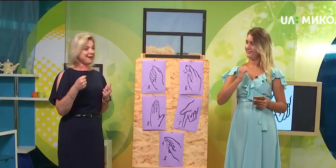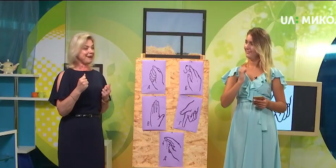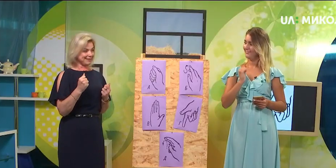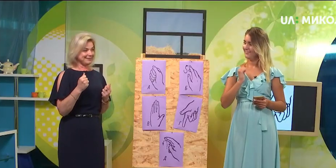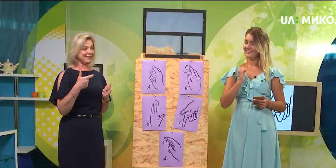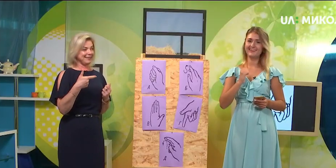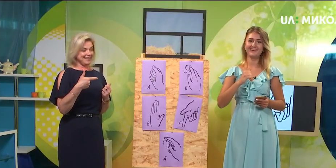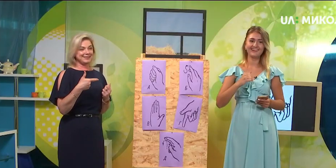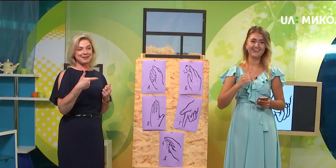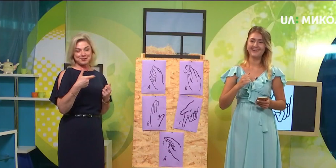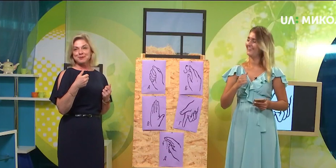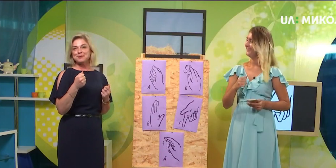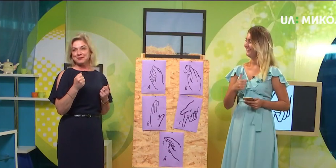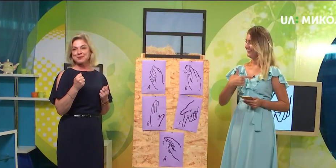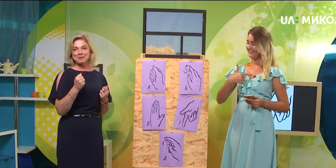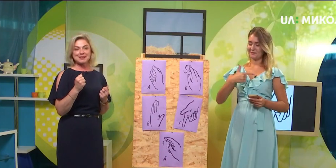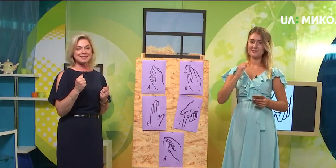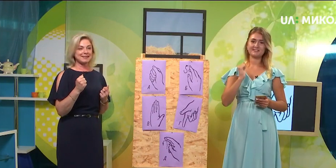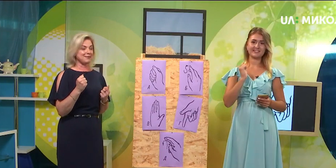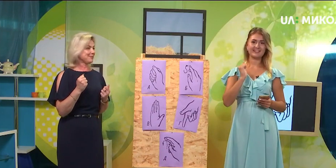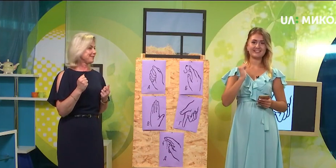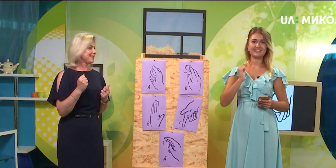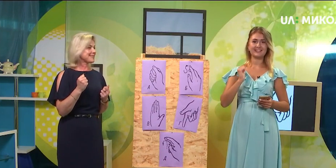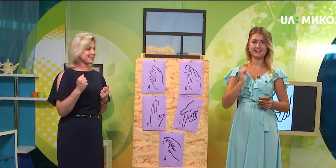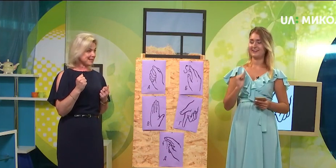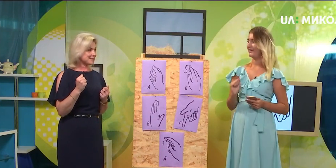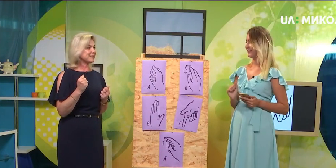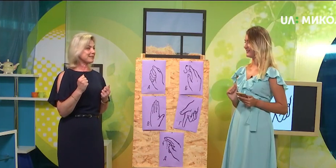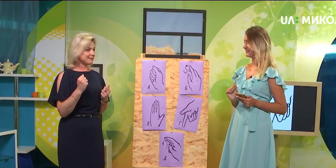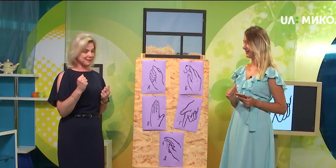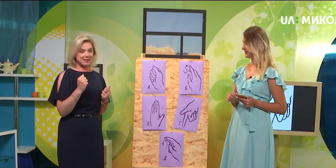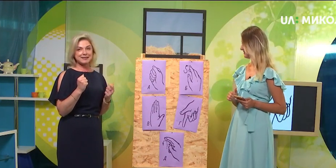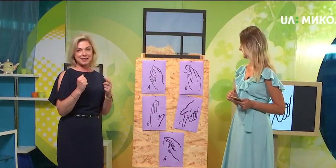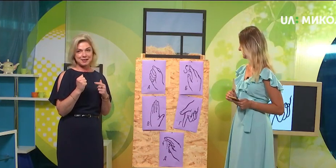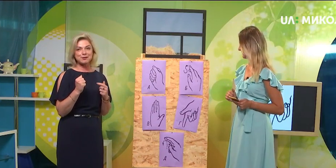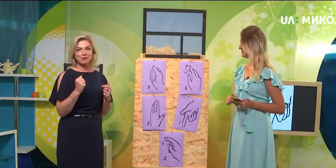«Га», так, ви ж можемо вже показати. Так, можна вже скласти і… Скласти і деякі слова.